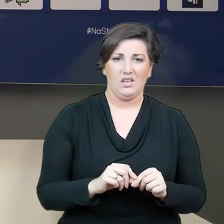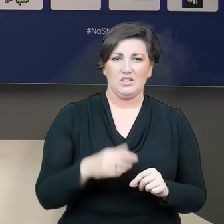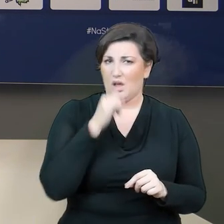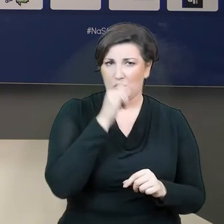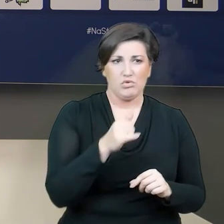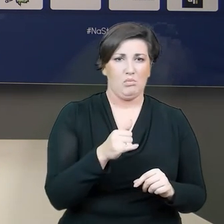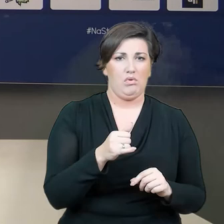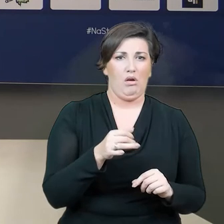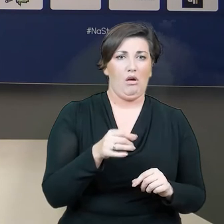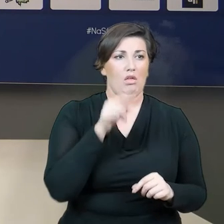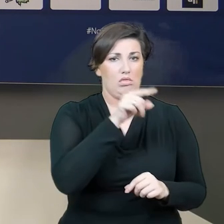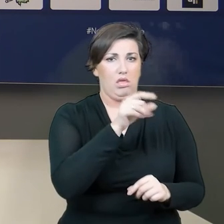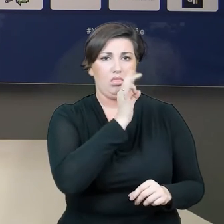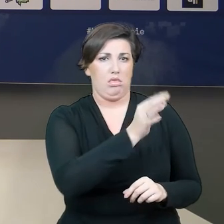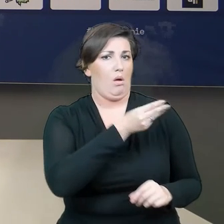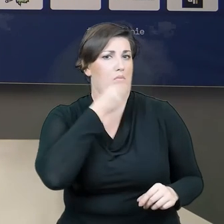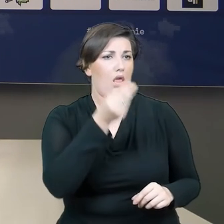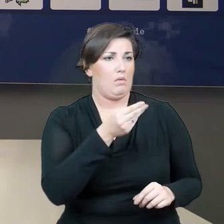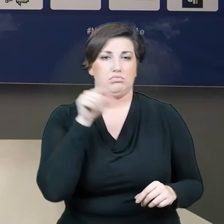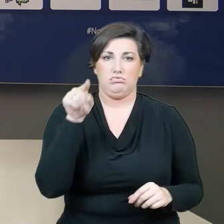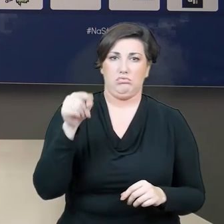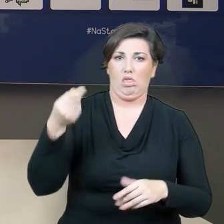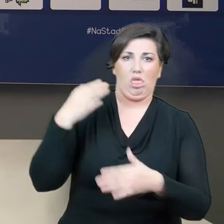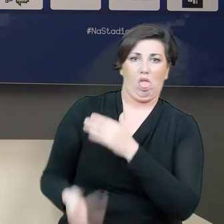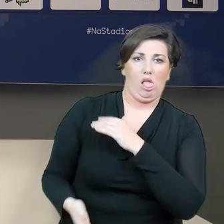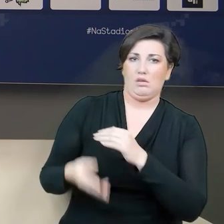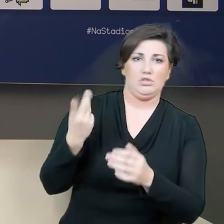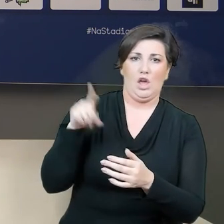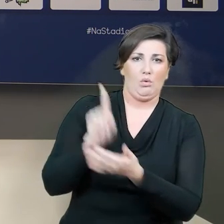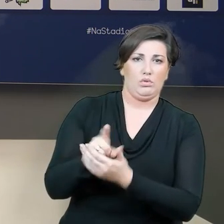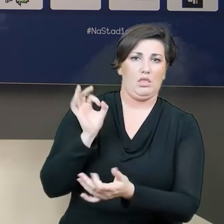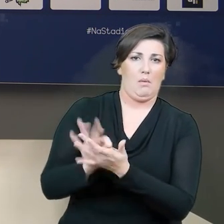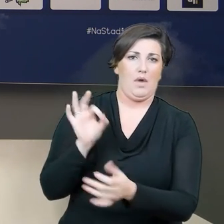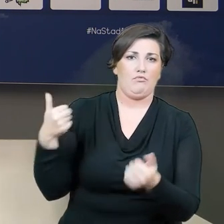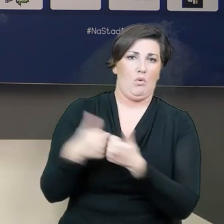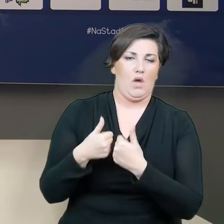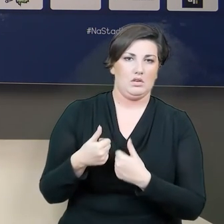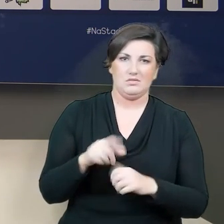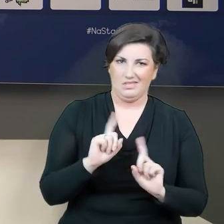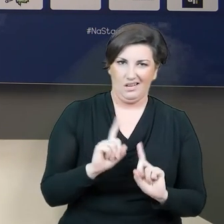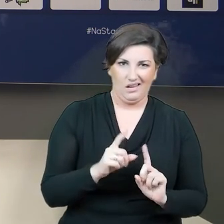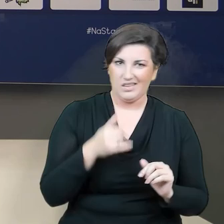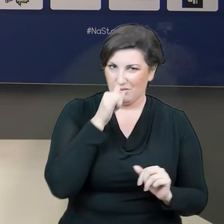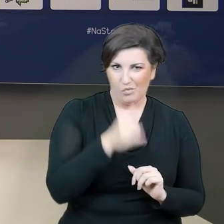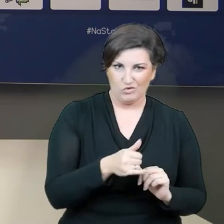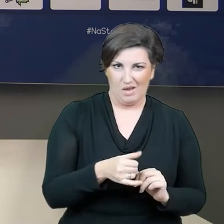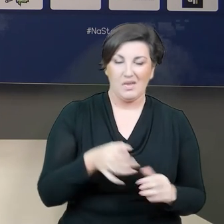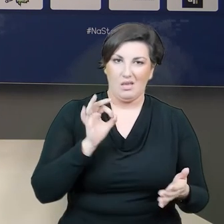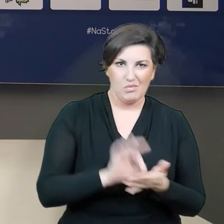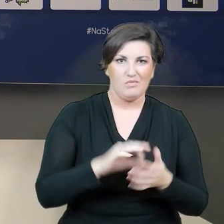które gdzieś są poza zasięgiem albo nie do ścignięcia. Na pewno jest to ważny mecz. Na pewno